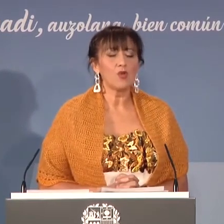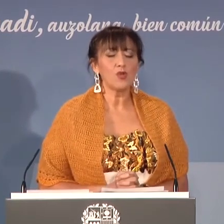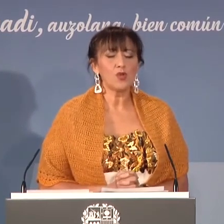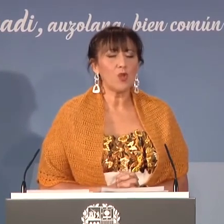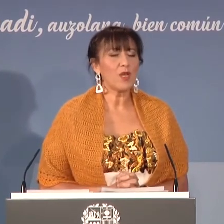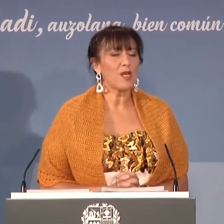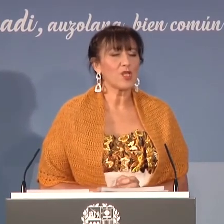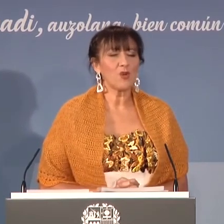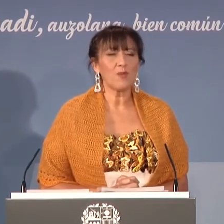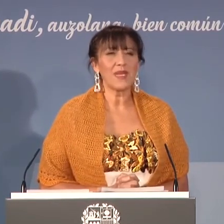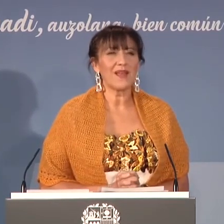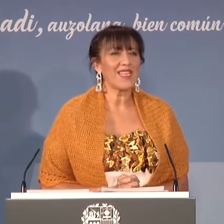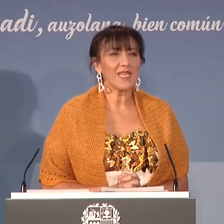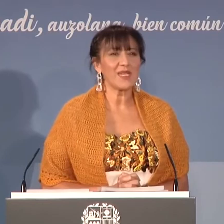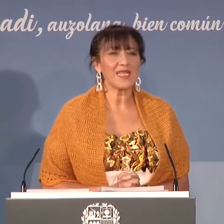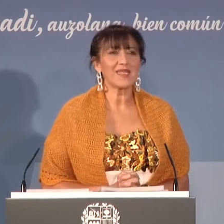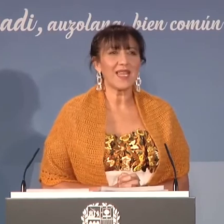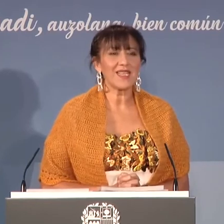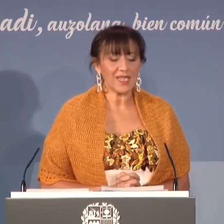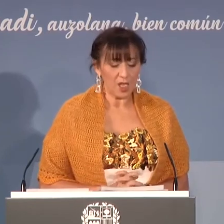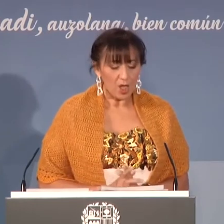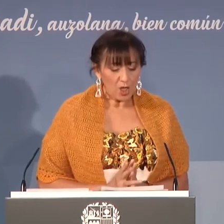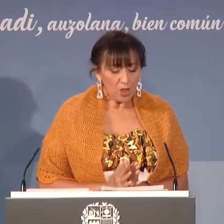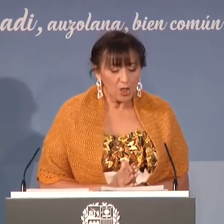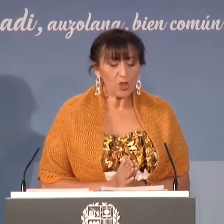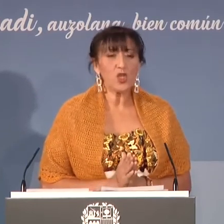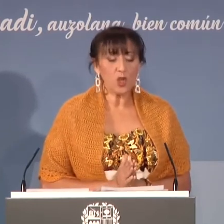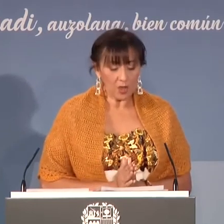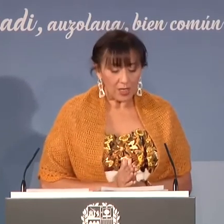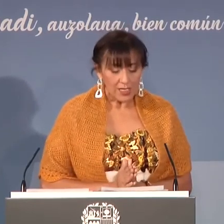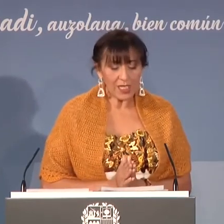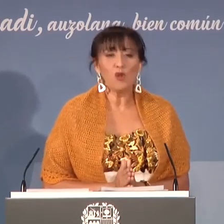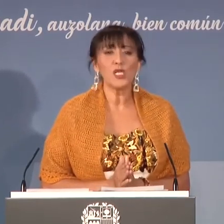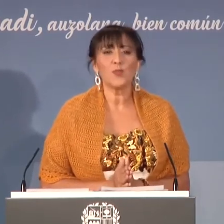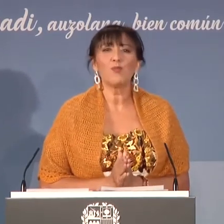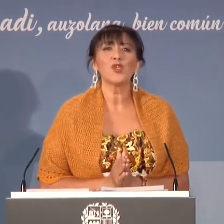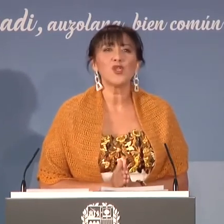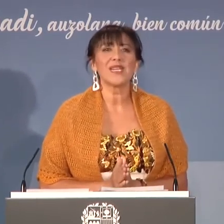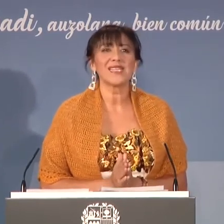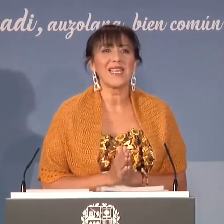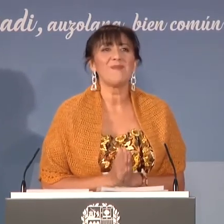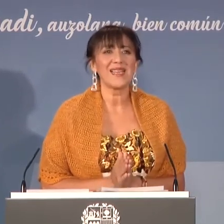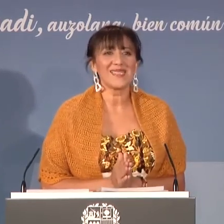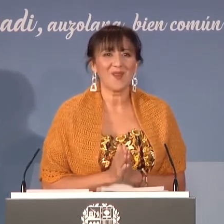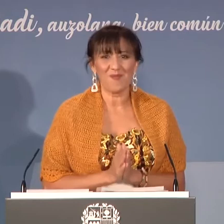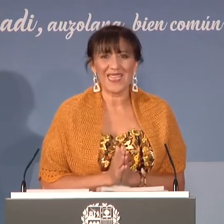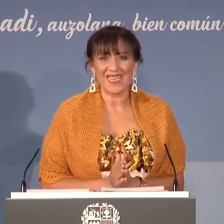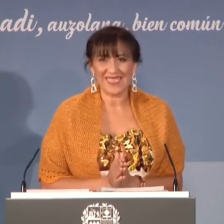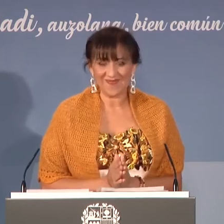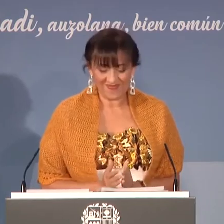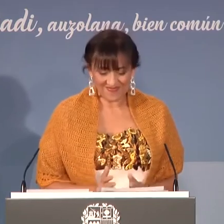Con todo mi corazón, mi cabeza y mis entrañas No soy yo, sino es por vosotras, hermanas,